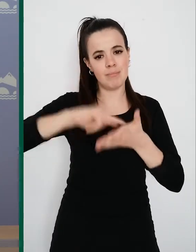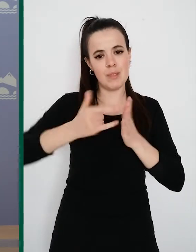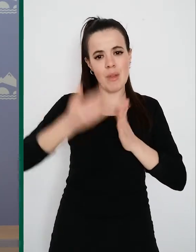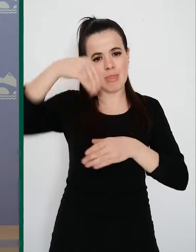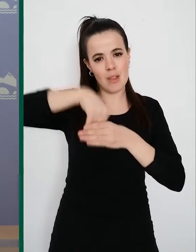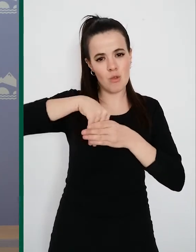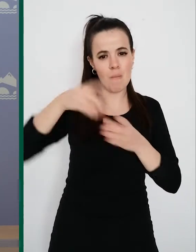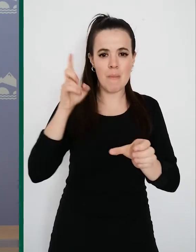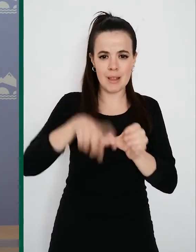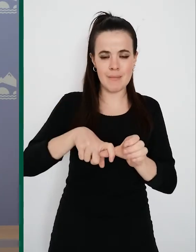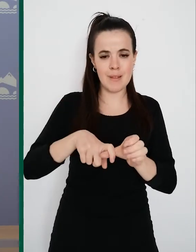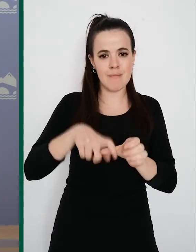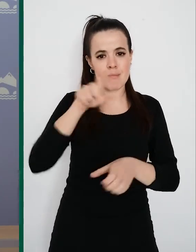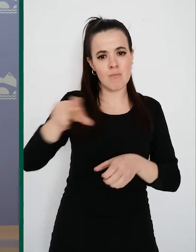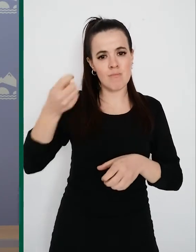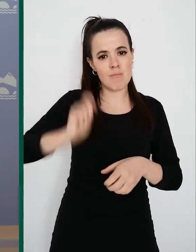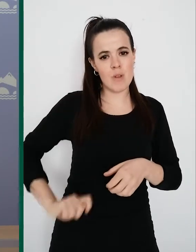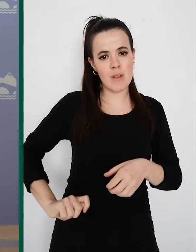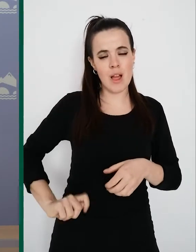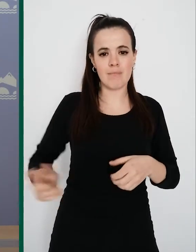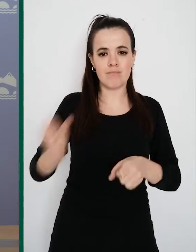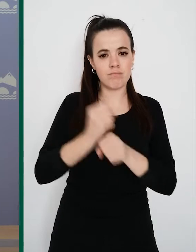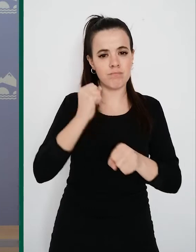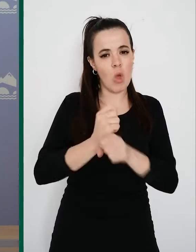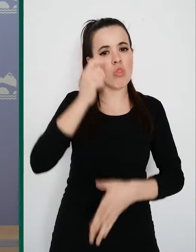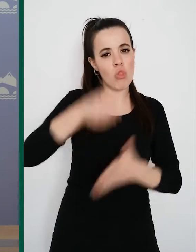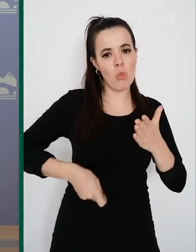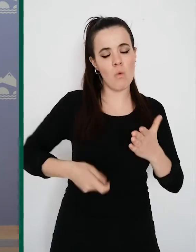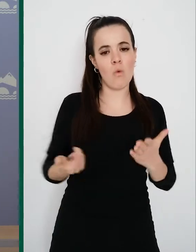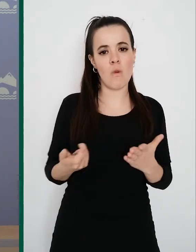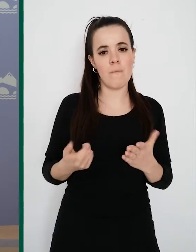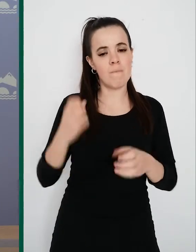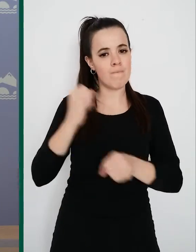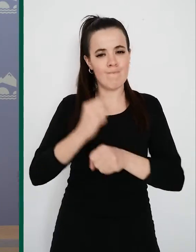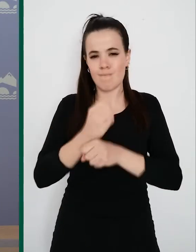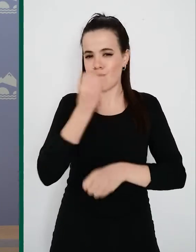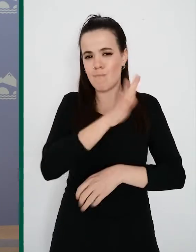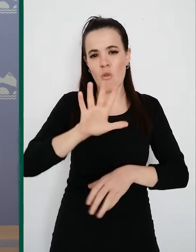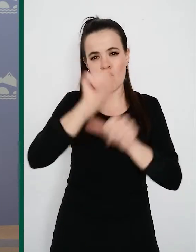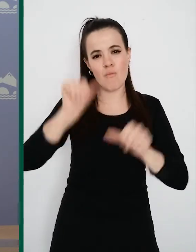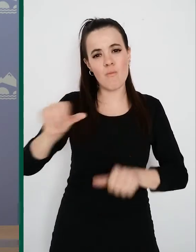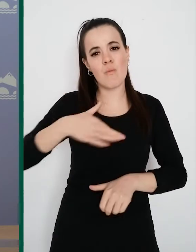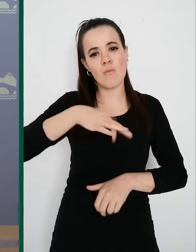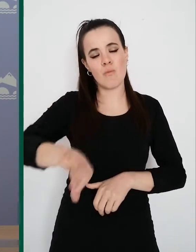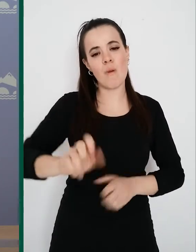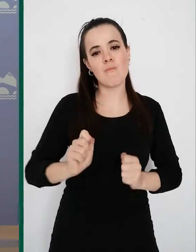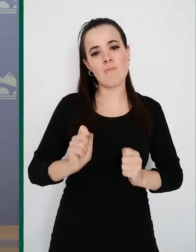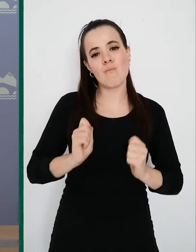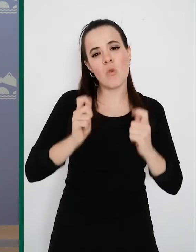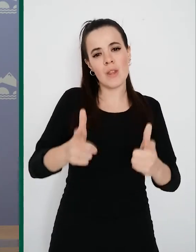están dejando la piel y están realmente dando todo lo mejor que tienen ellos, aportando todas las iniciativas, y creo